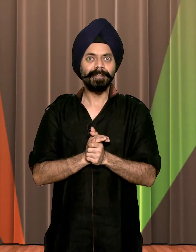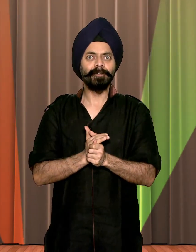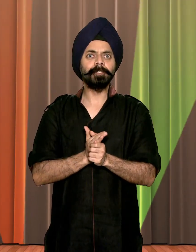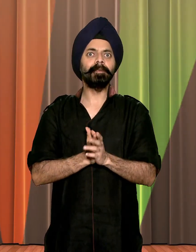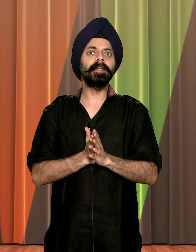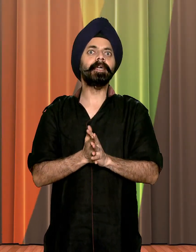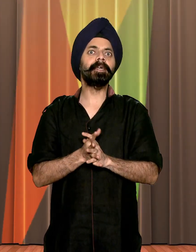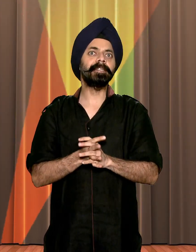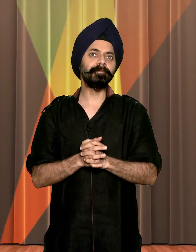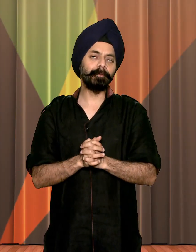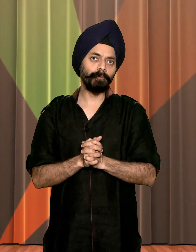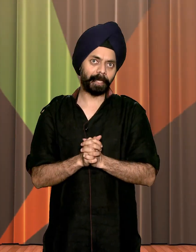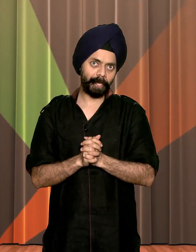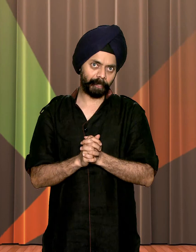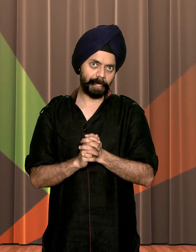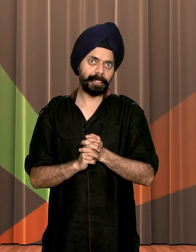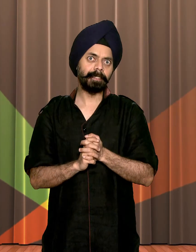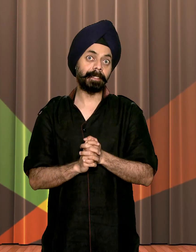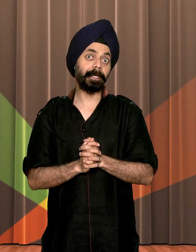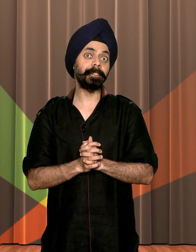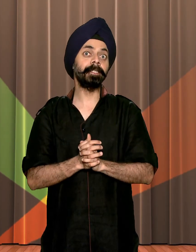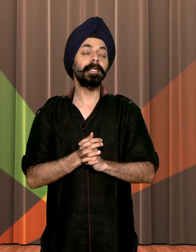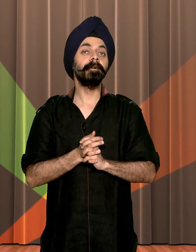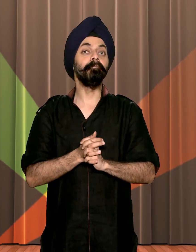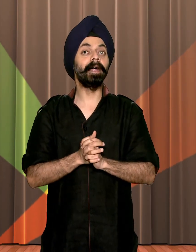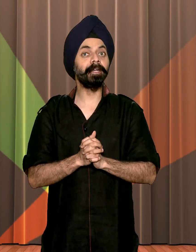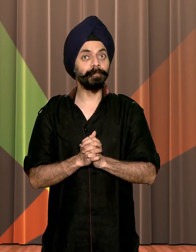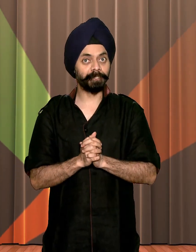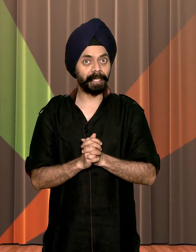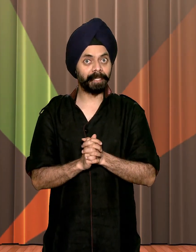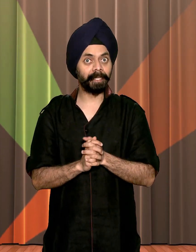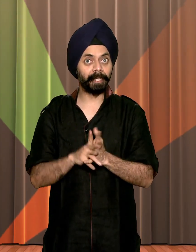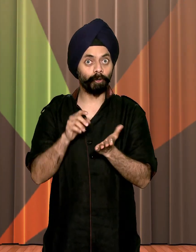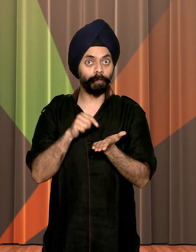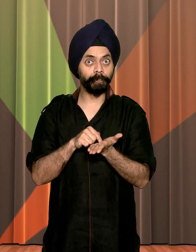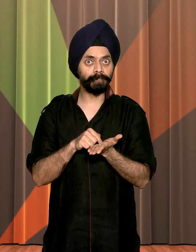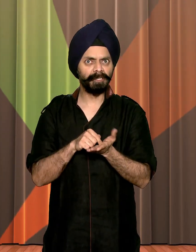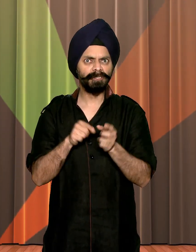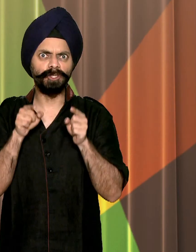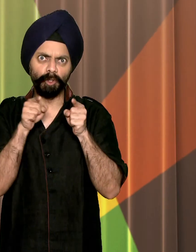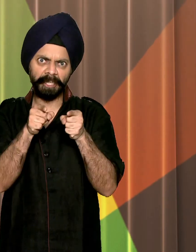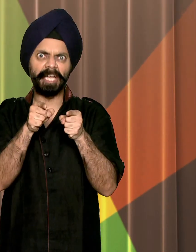टो इस पे लड़के ने अजीब सा मुह बनाई और कहा डेडी जी, बैड न्यूस यह है के ये गुड न्यूस चूटी है